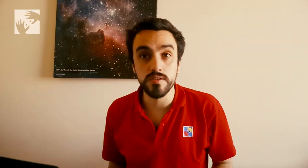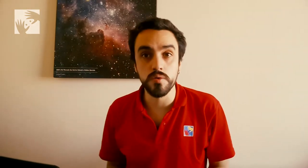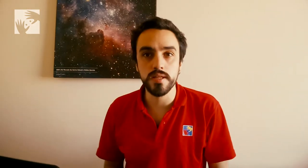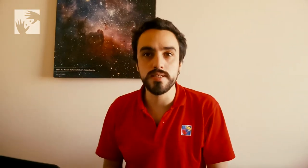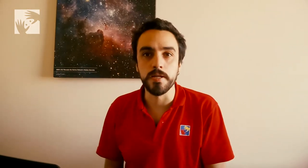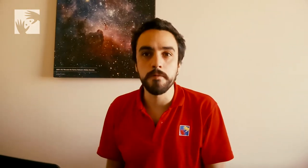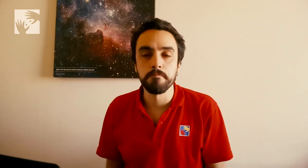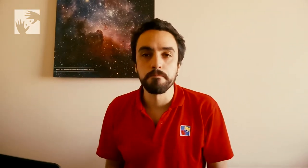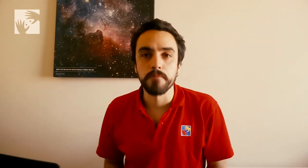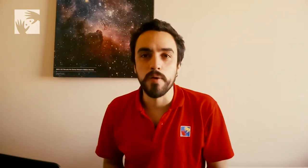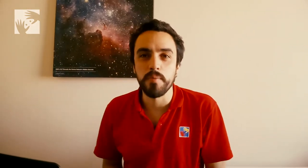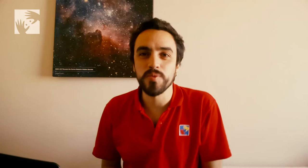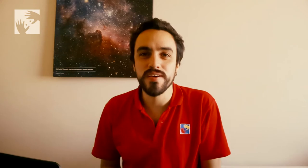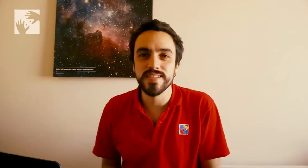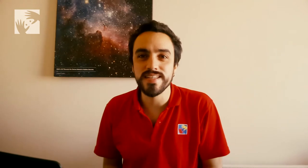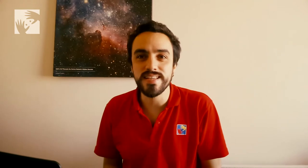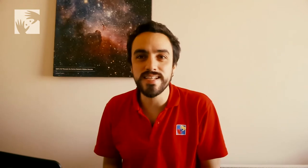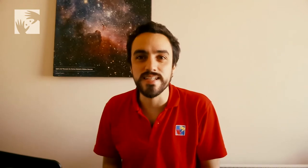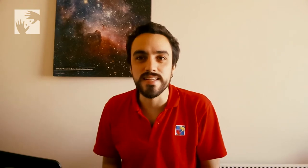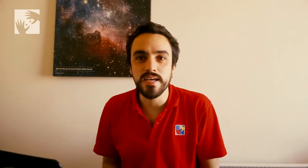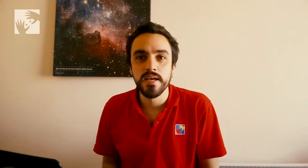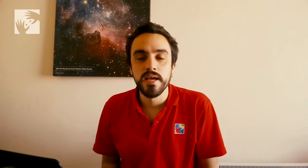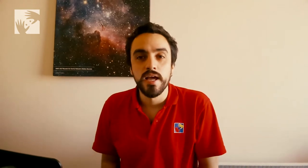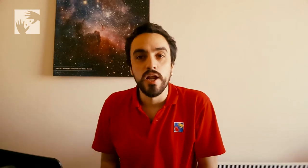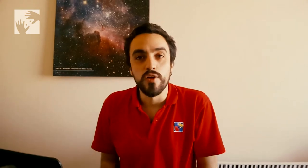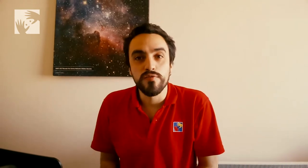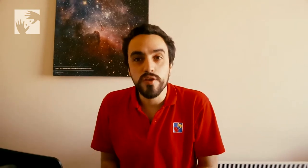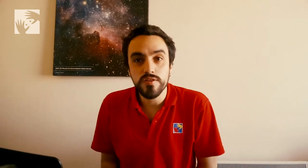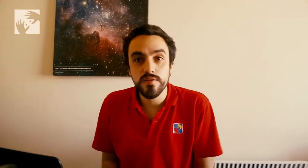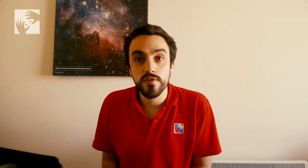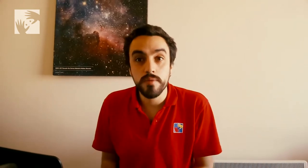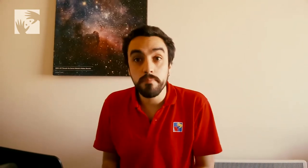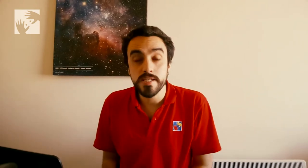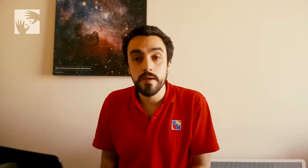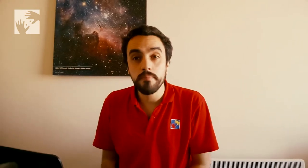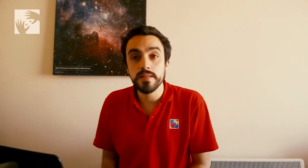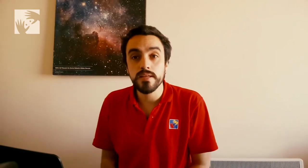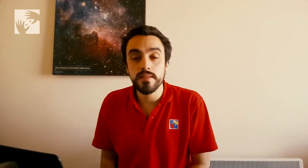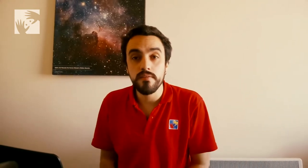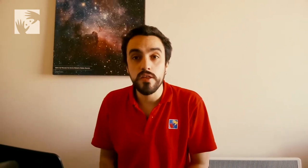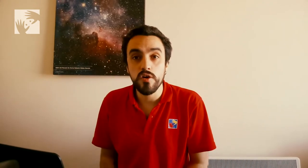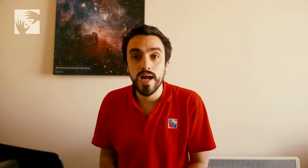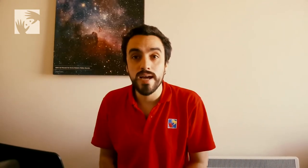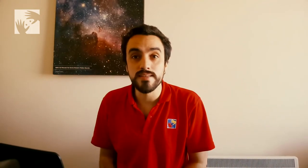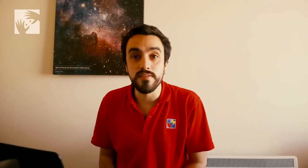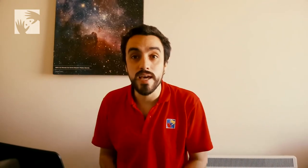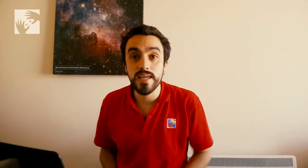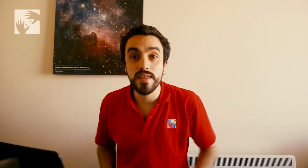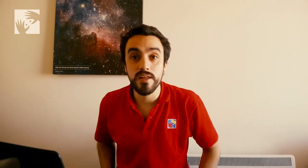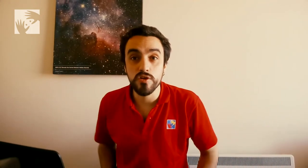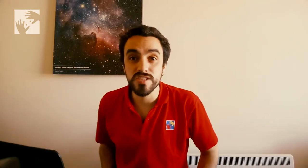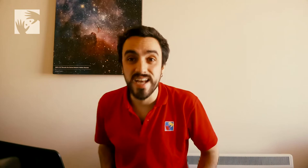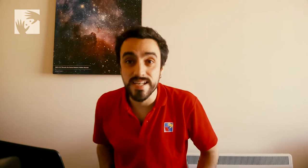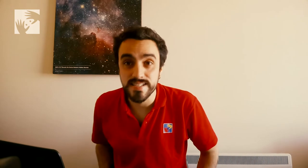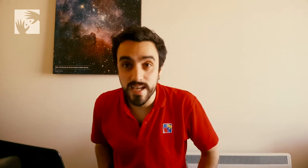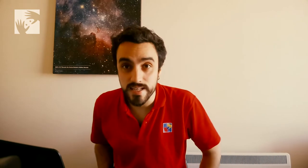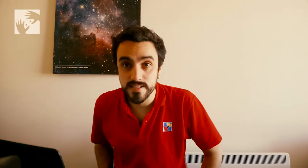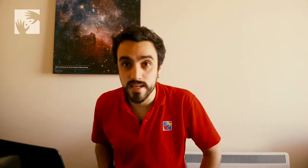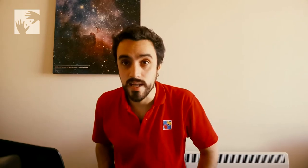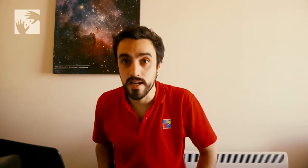sur de Chile, una pregunta bastante interesante, los fiordos se forman principalmente debido a la actividad que hay de los glaciares en el